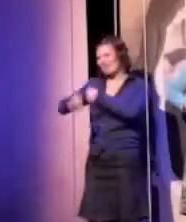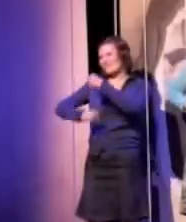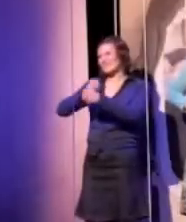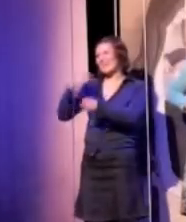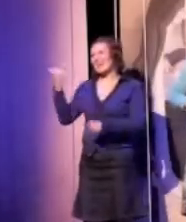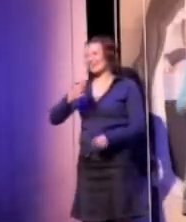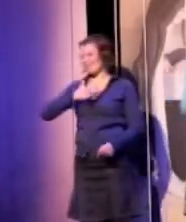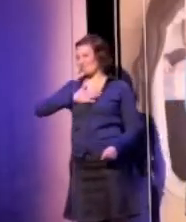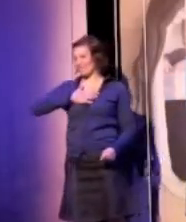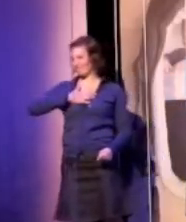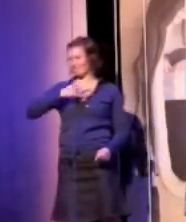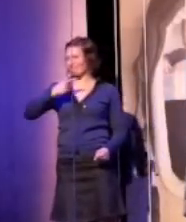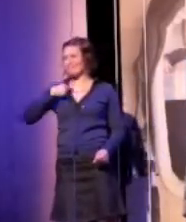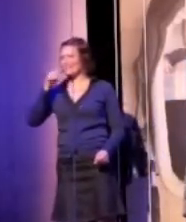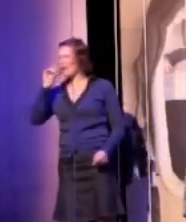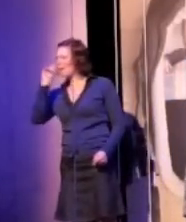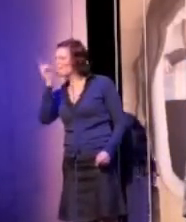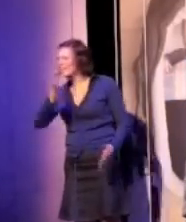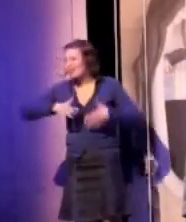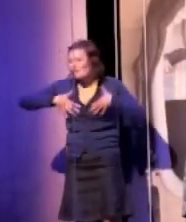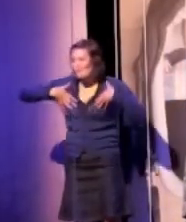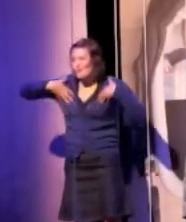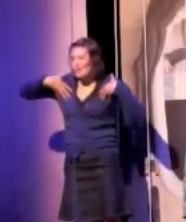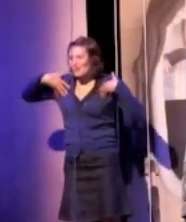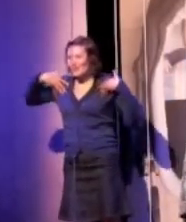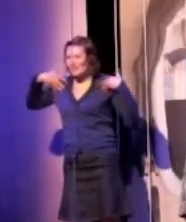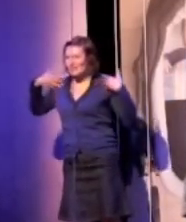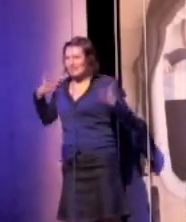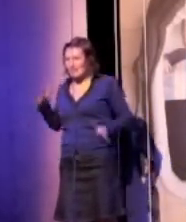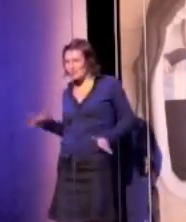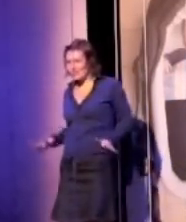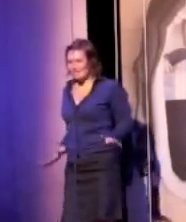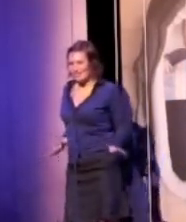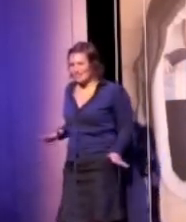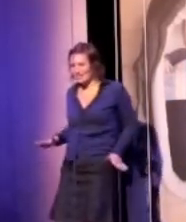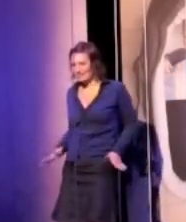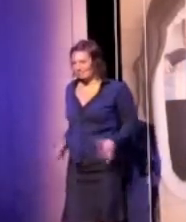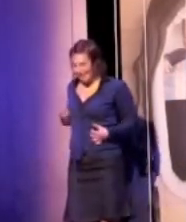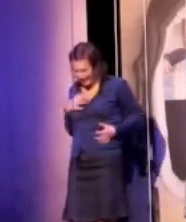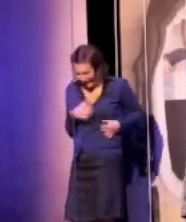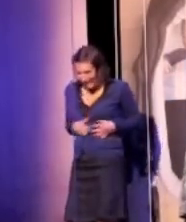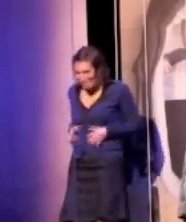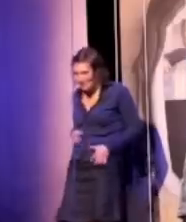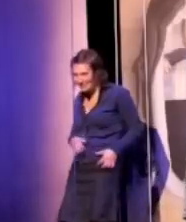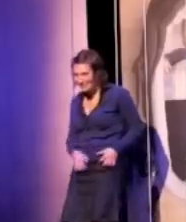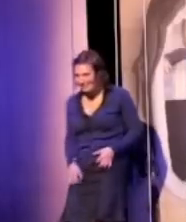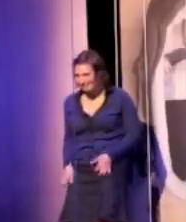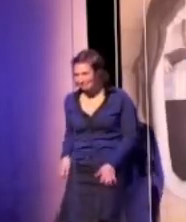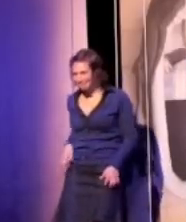Ik voel het meteen. Het wiebelt, het kriebelt, het lacht